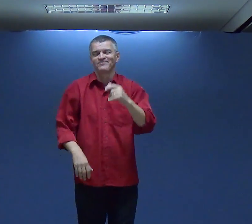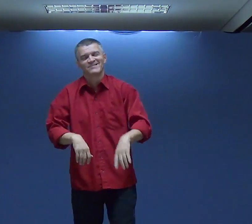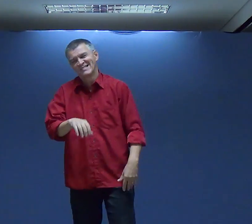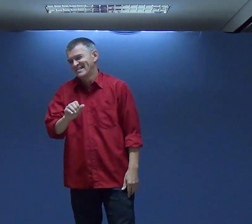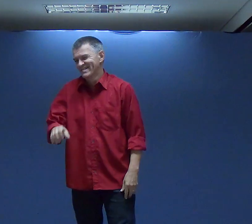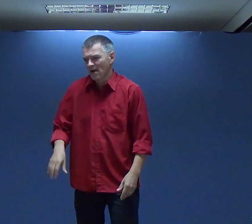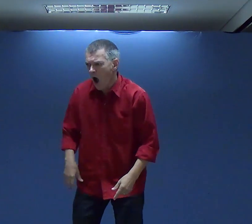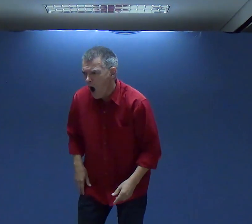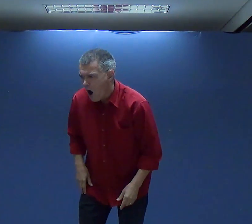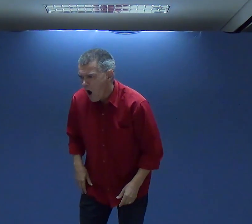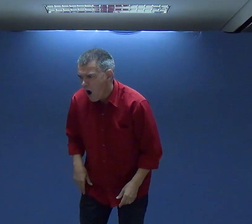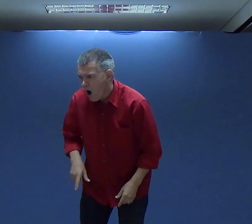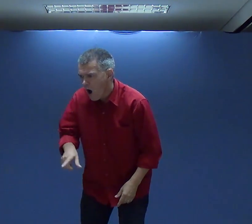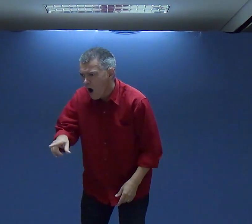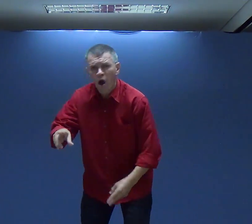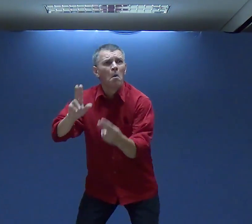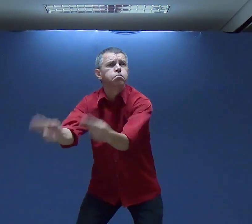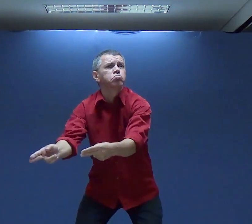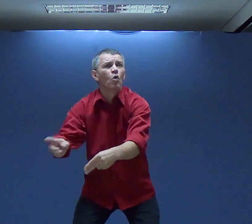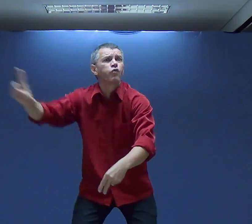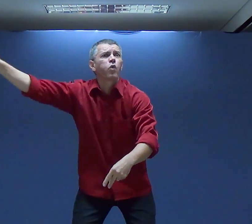Chega E no dia seguinte O que acontece?